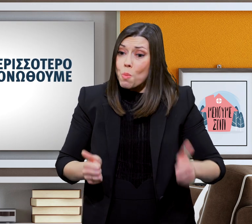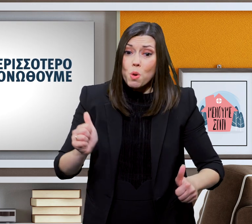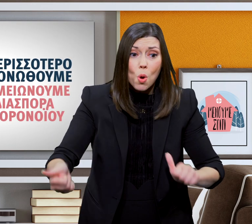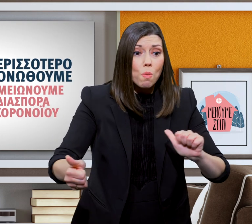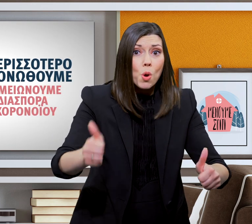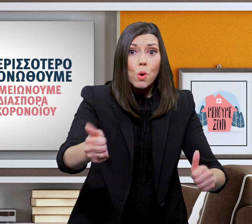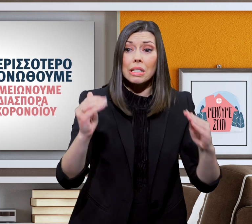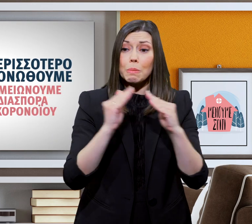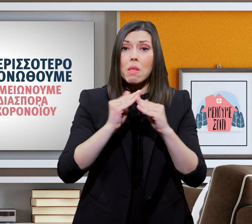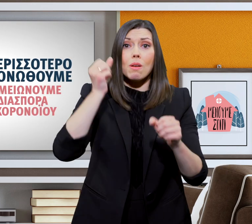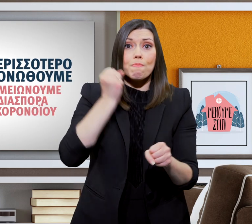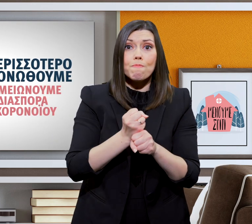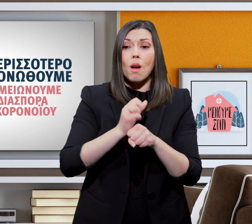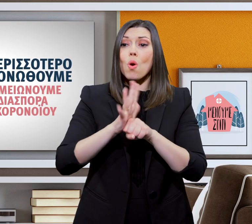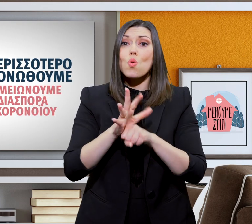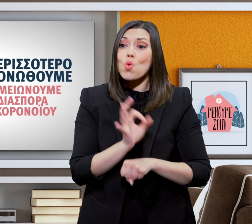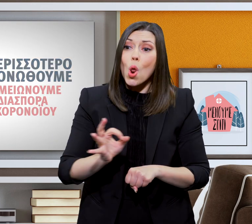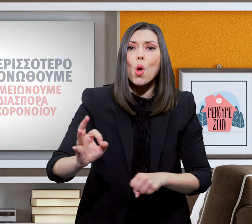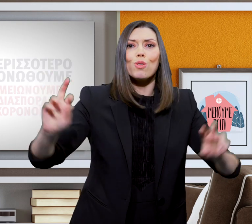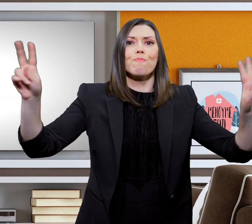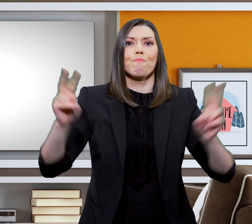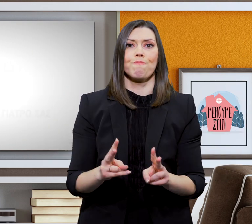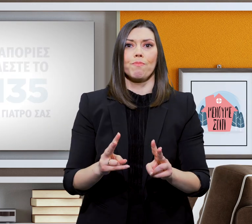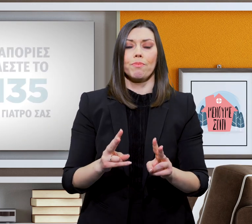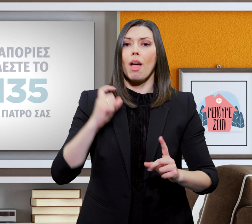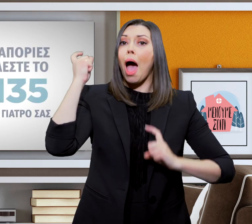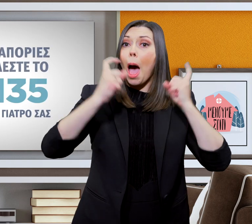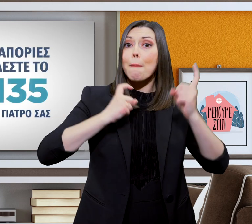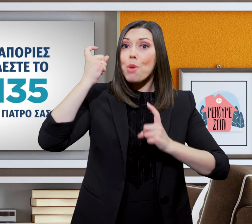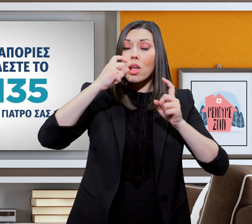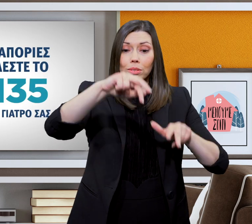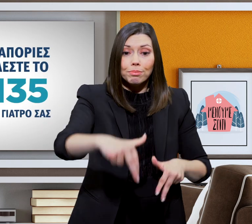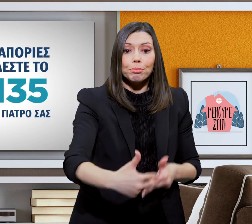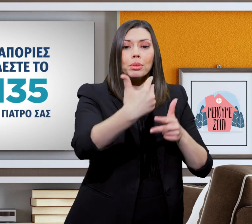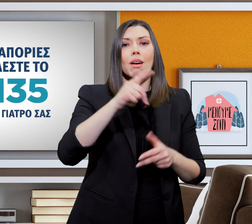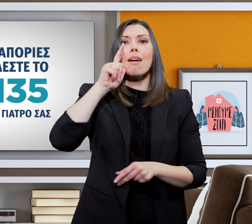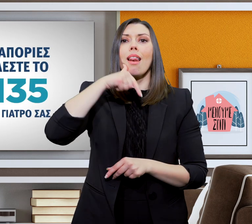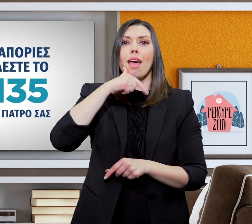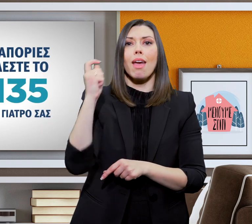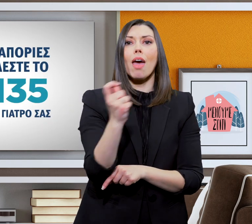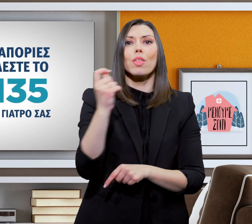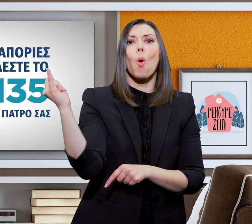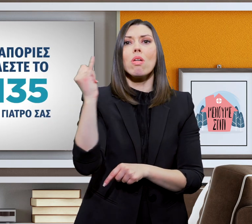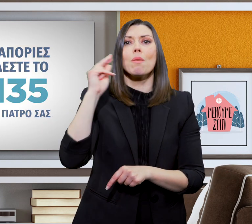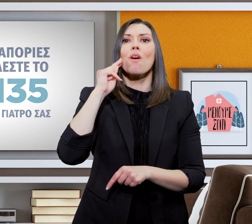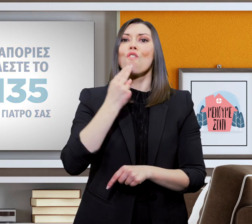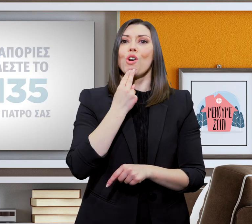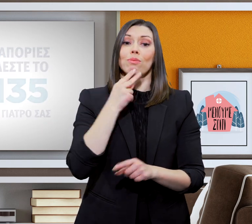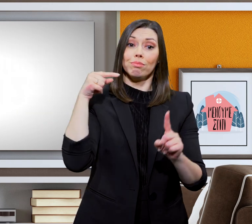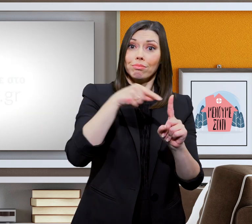απομονωθούμε, τόσο μειώνουμε τη διασπορά του κορονοϊού. Για απορίες, καλέστε το 1135 ή τον γιατρό σας.